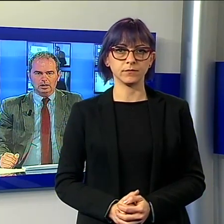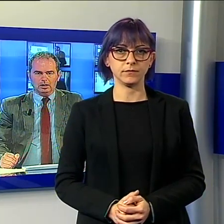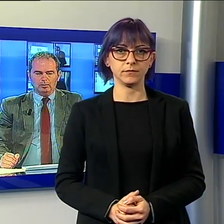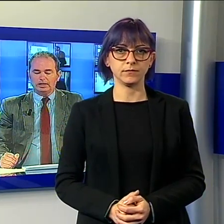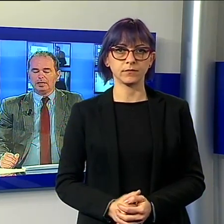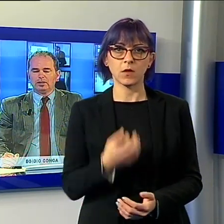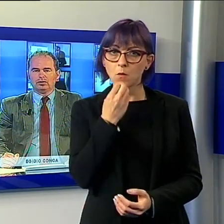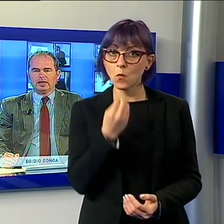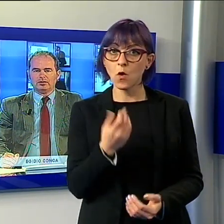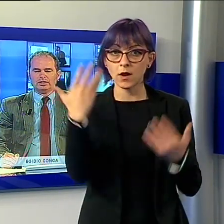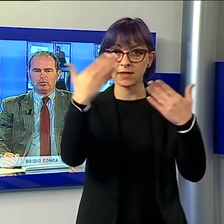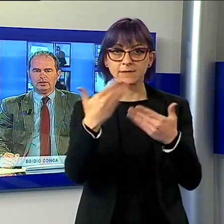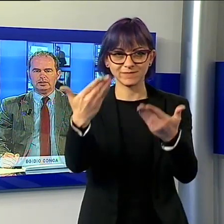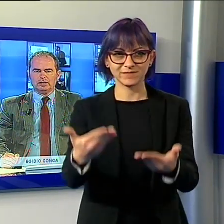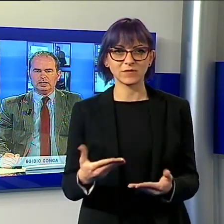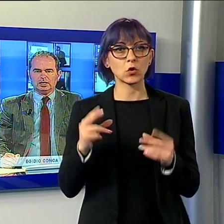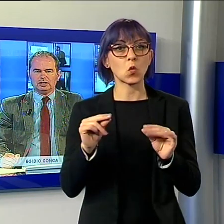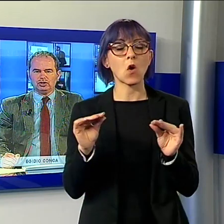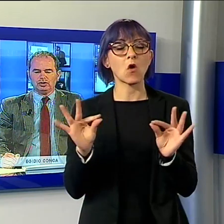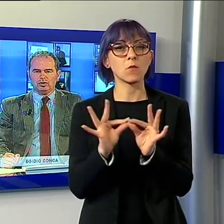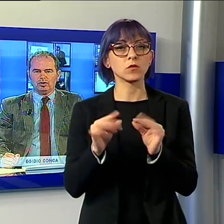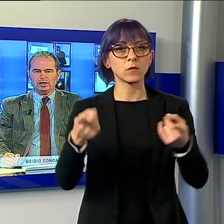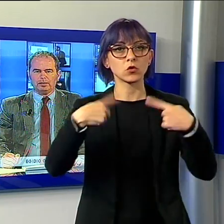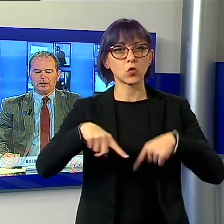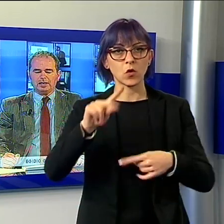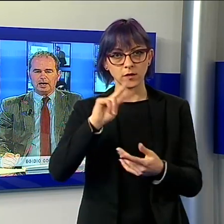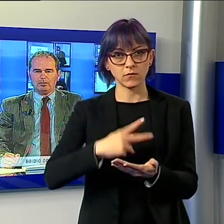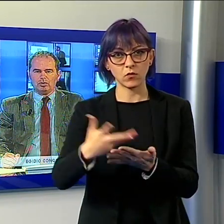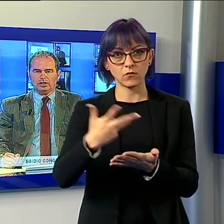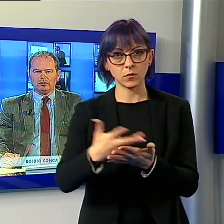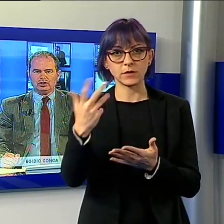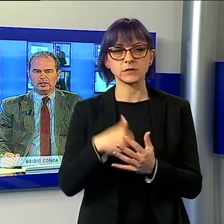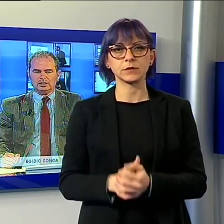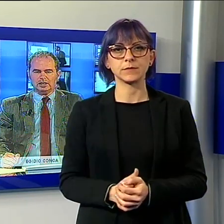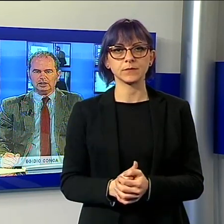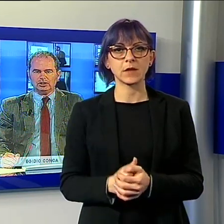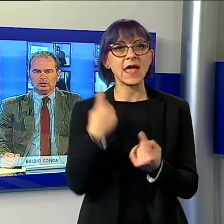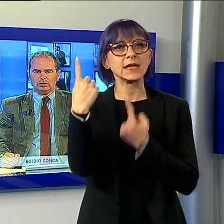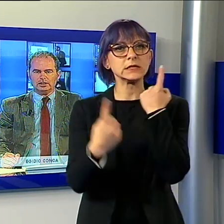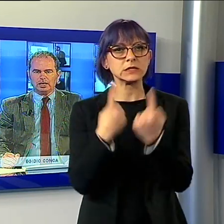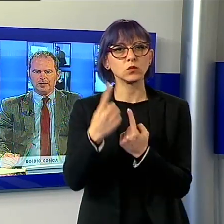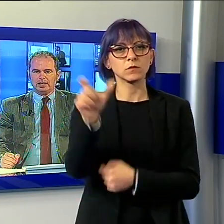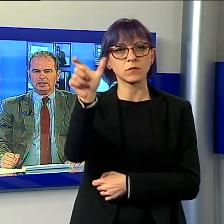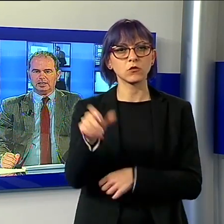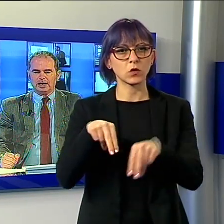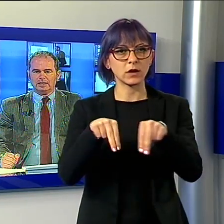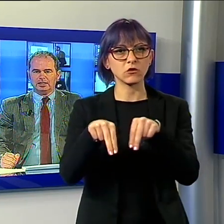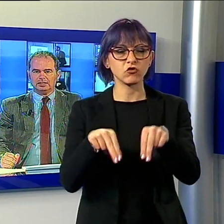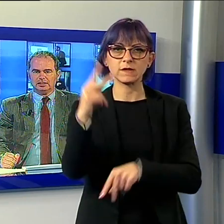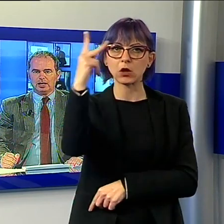Buonasera, ben trovati a questa nuova edizione del TG Noi. Parliamo della vicenda del regista lucchese Gabriele Del Grande in stato